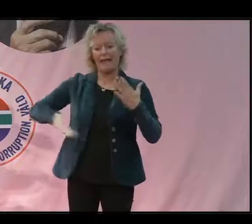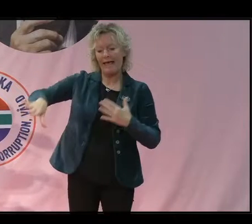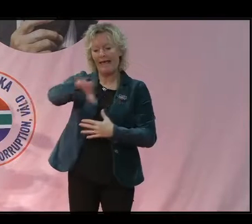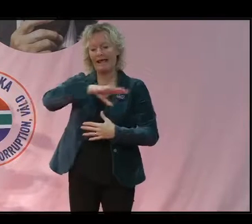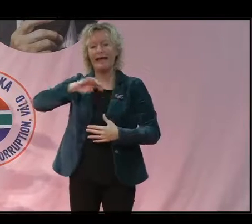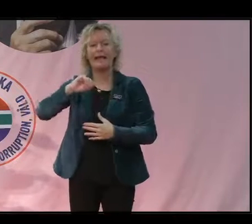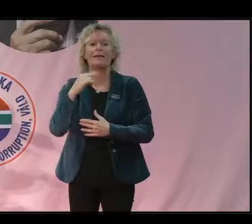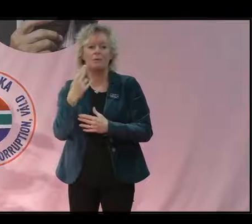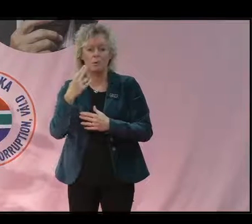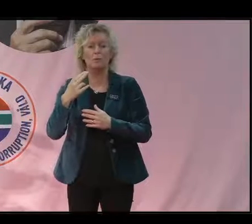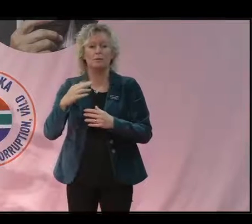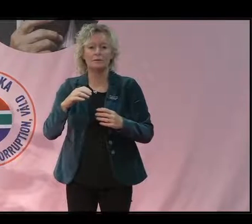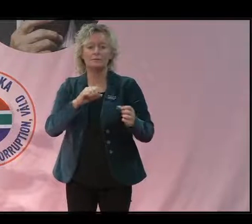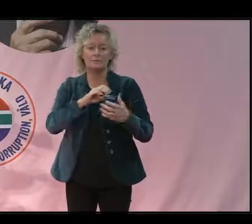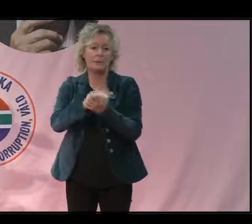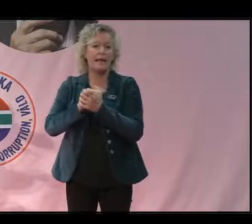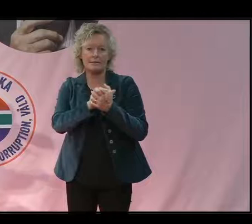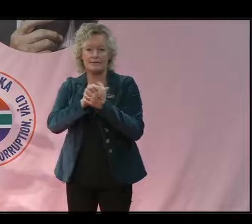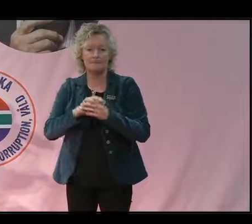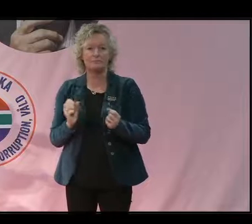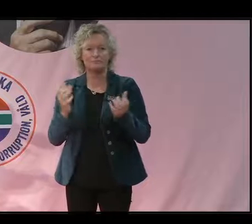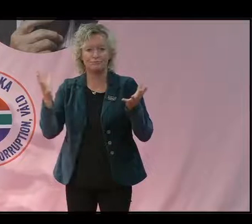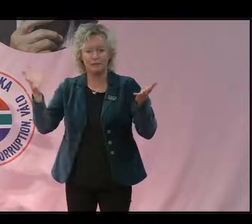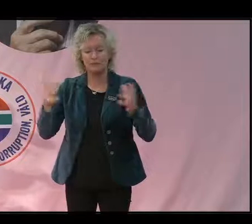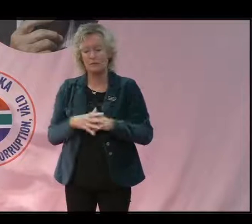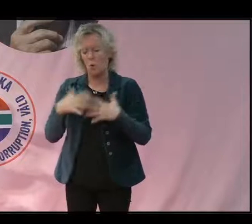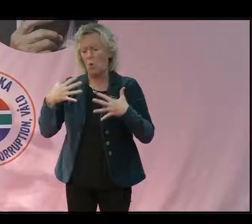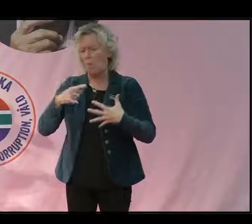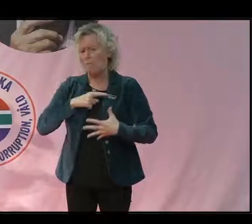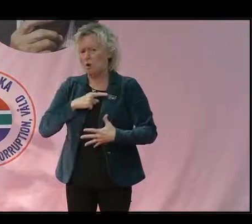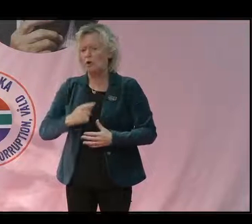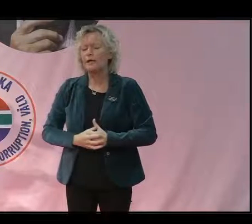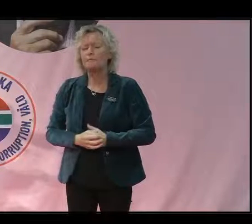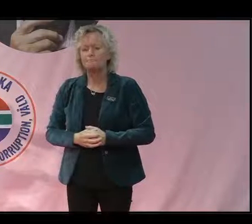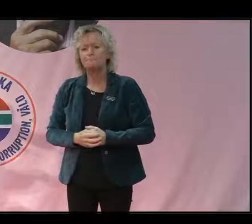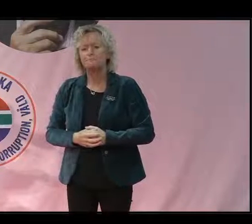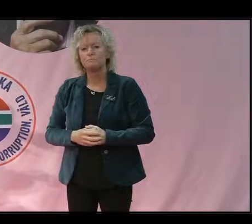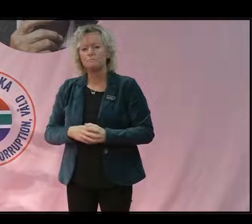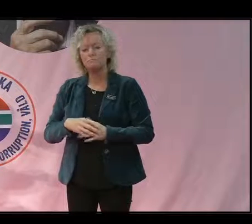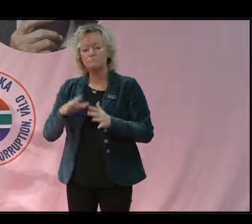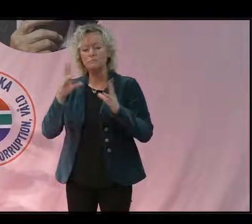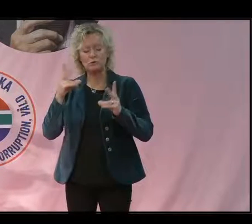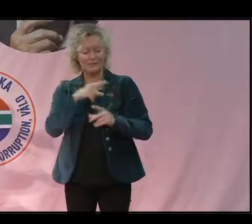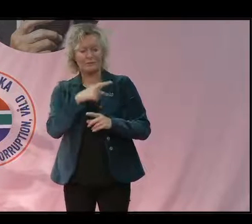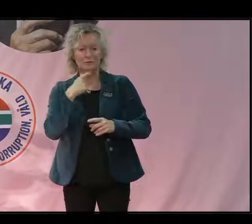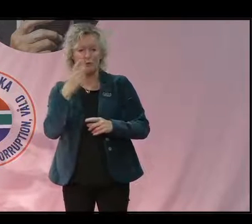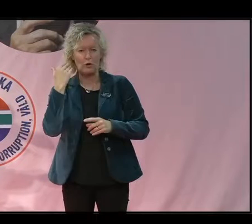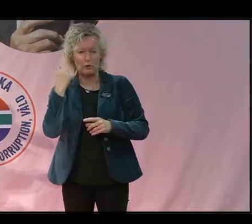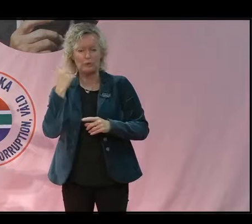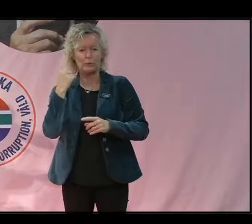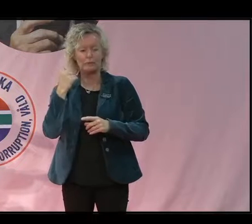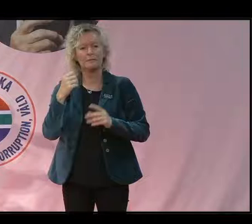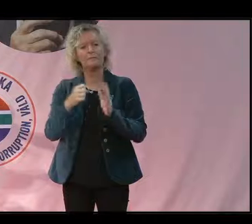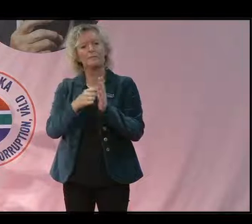släpper ut. Så stora koldioxidutsläpp och sen så, du också sa inledningsvis, att det